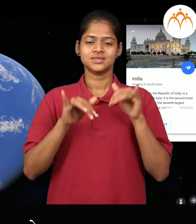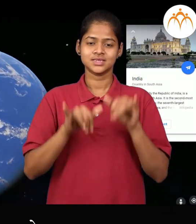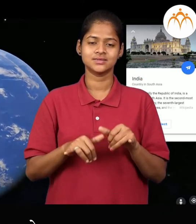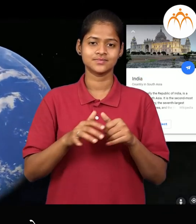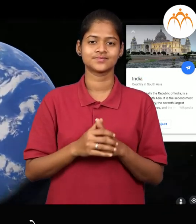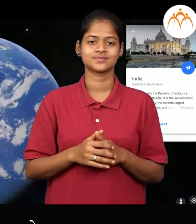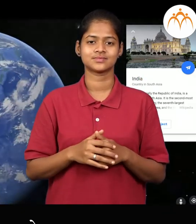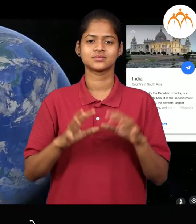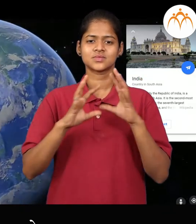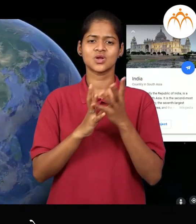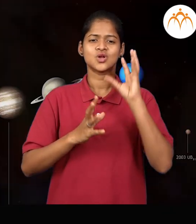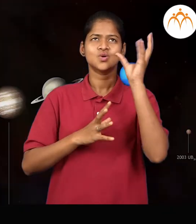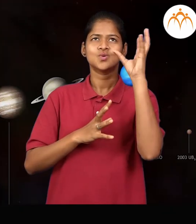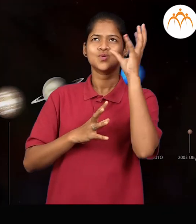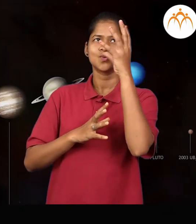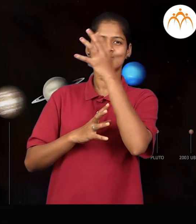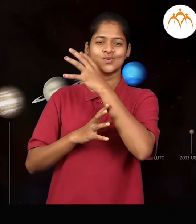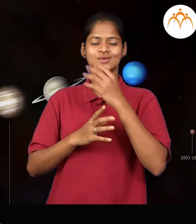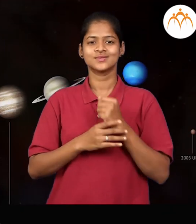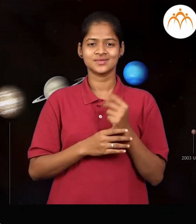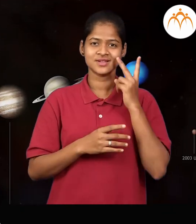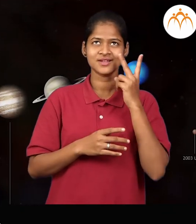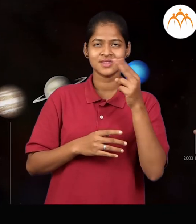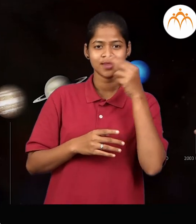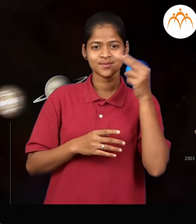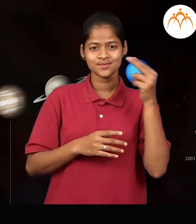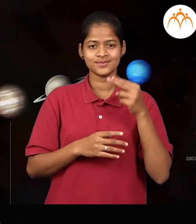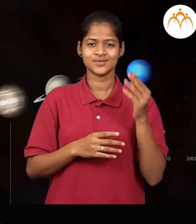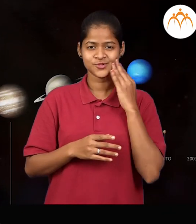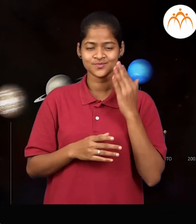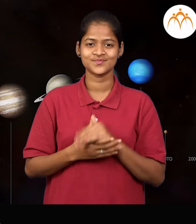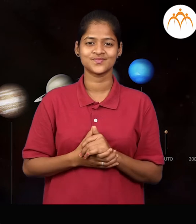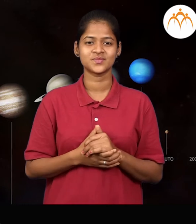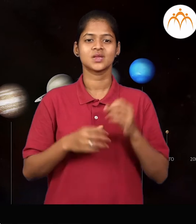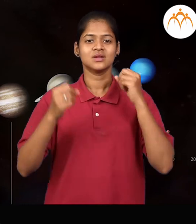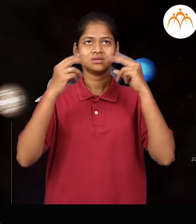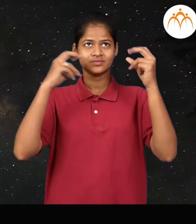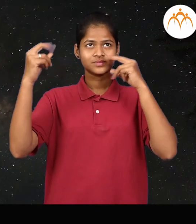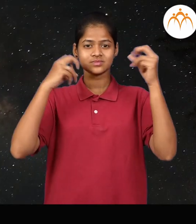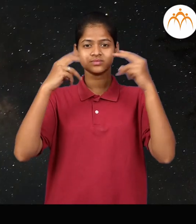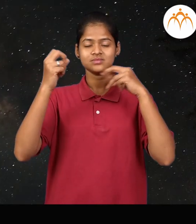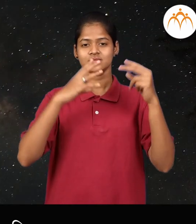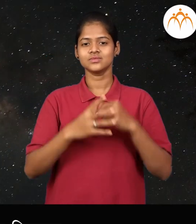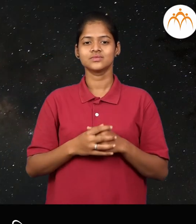पृत्वीवर रहातो, ग्रह, तुम्ही ग्रहांची नावे माहित करूंग्या, तारे, तारे,